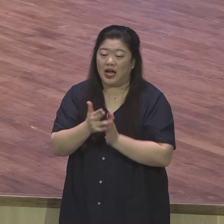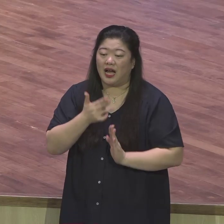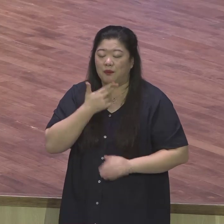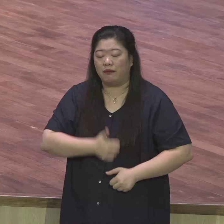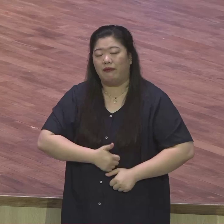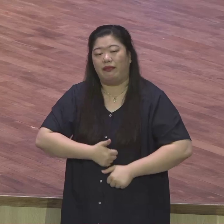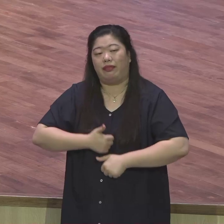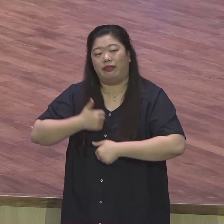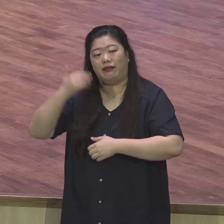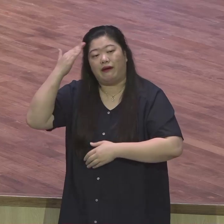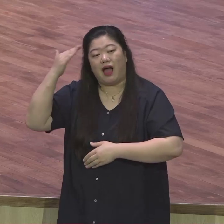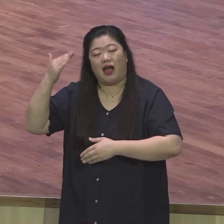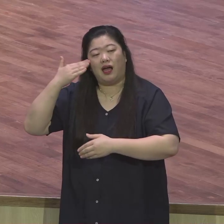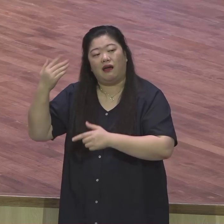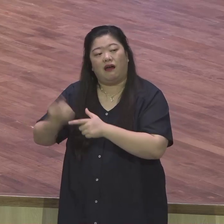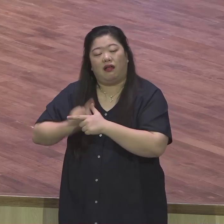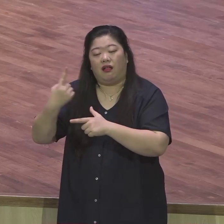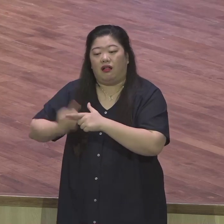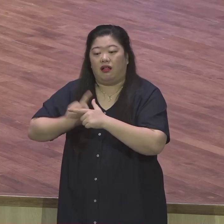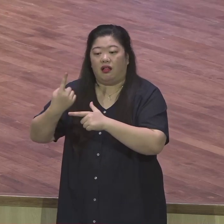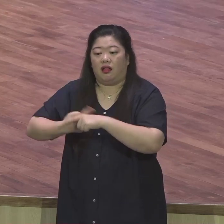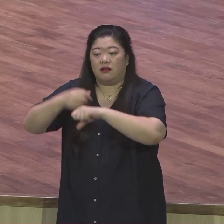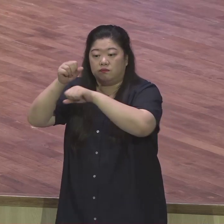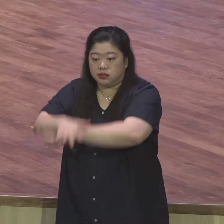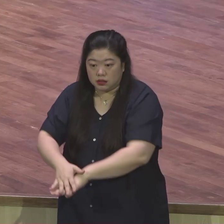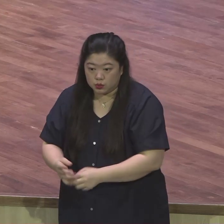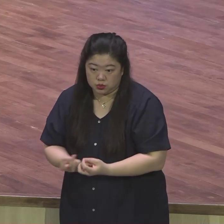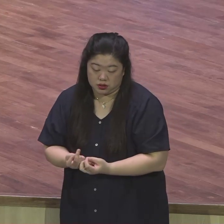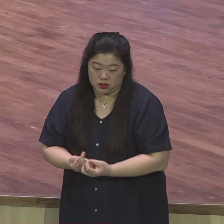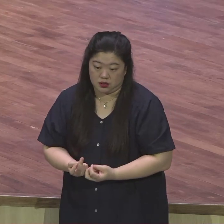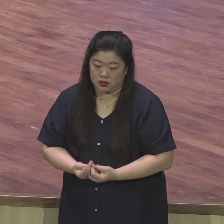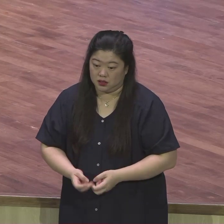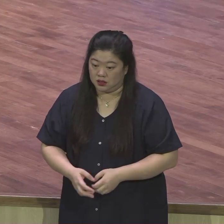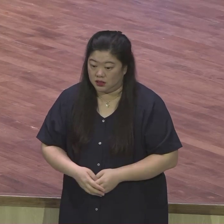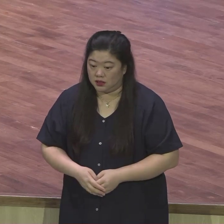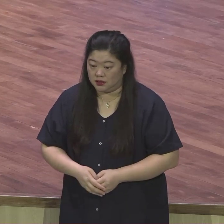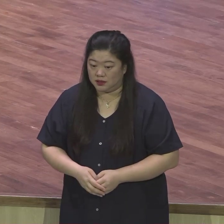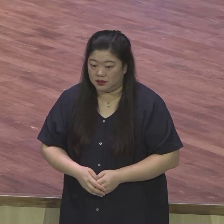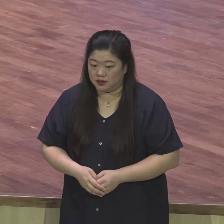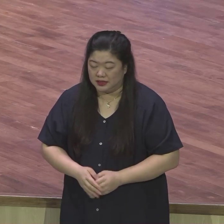적어도 세계 10대 안에 들어가야 보험의 경제를 가지고 세계보험을 할 거 아니에요.